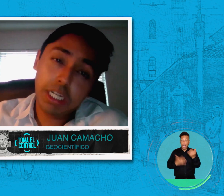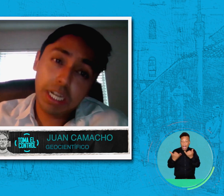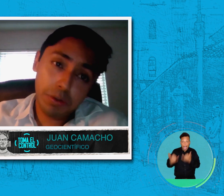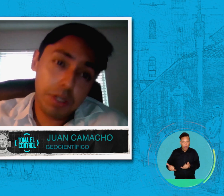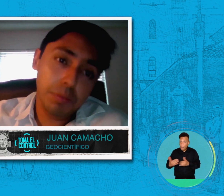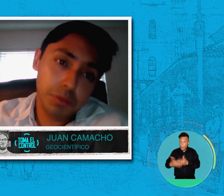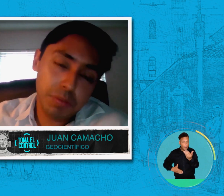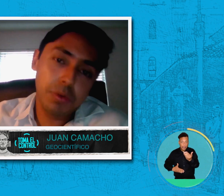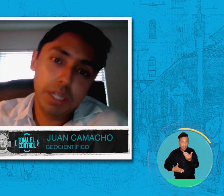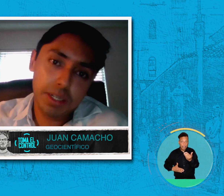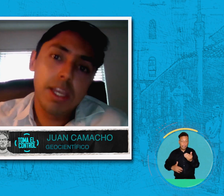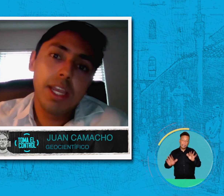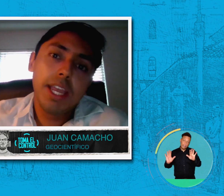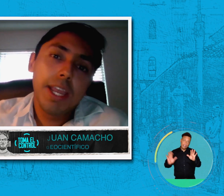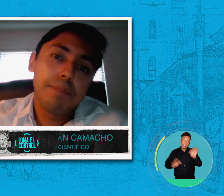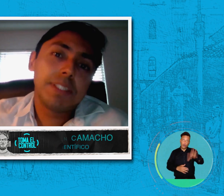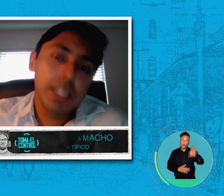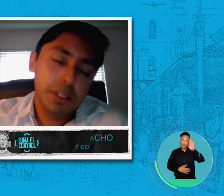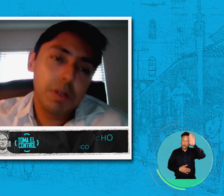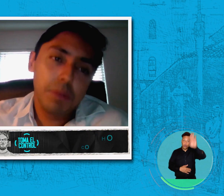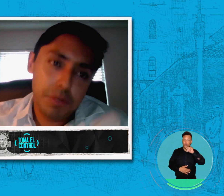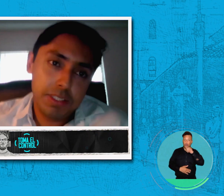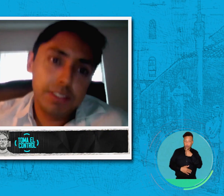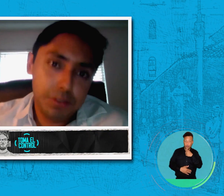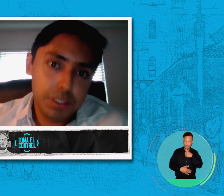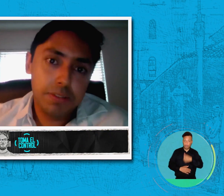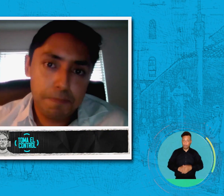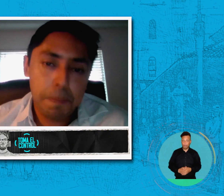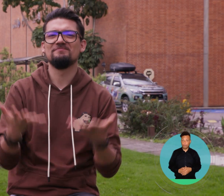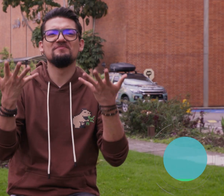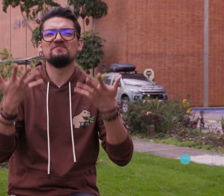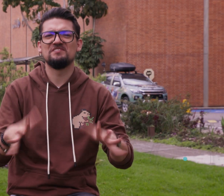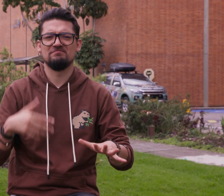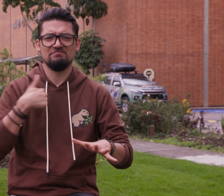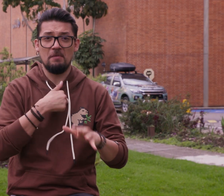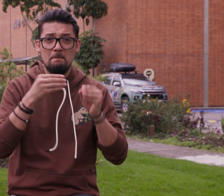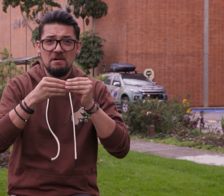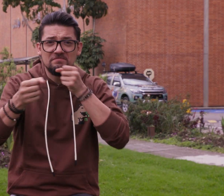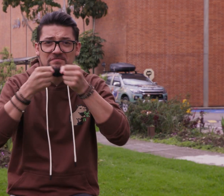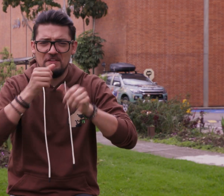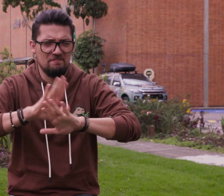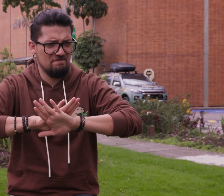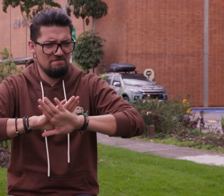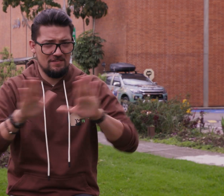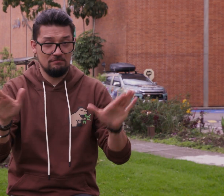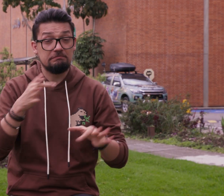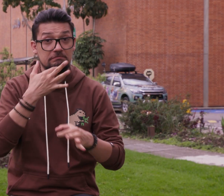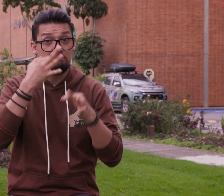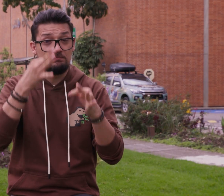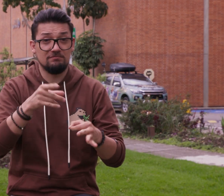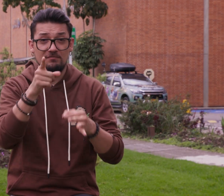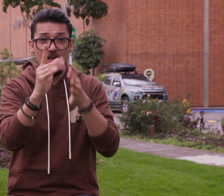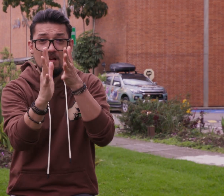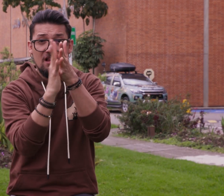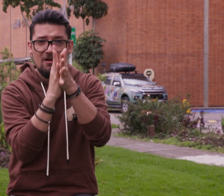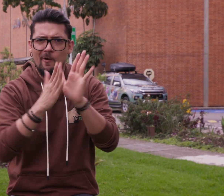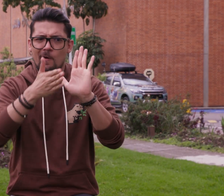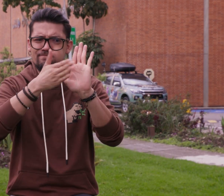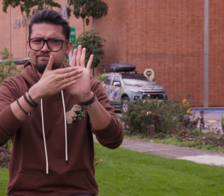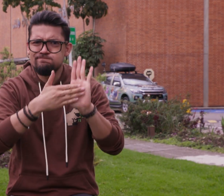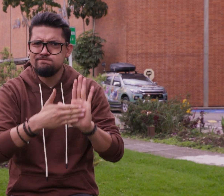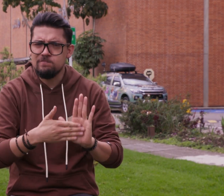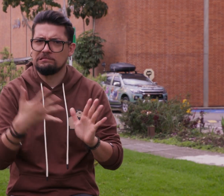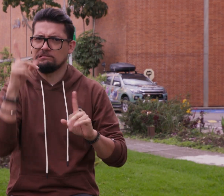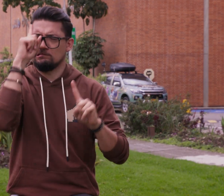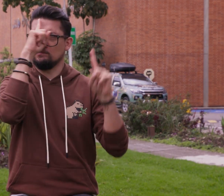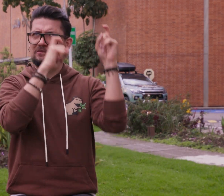esto, creo que vamos a poder empezar a tomar mejores decisiones. Muchas gracias por tus respuestas. Nos dejas muchas reflexiones